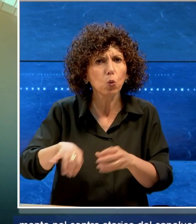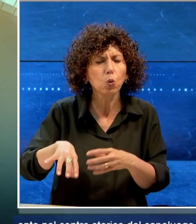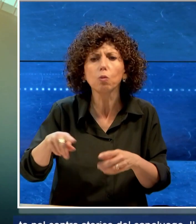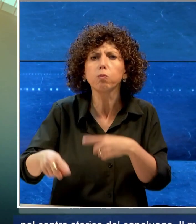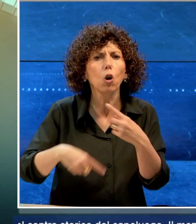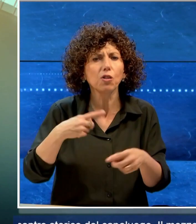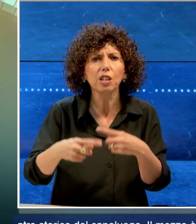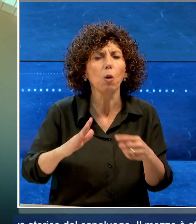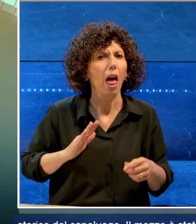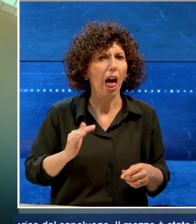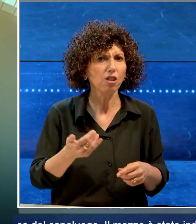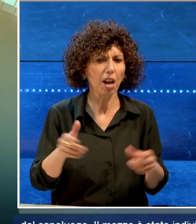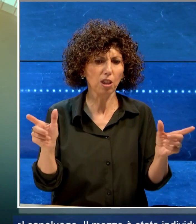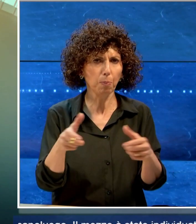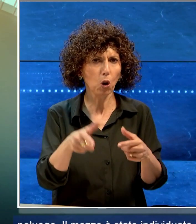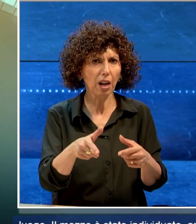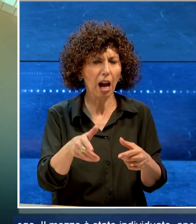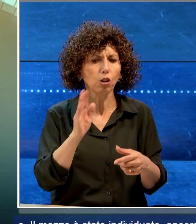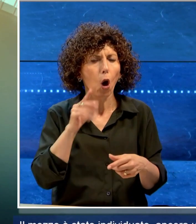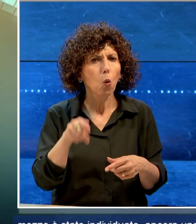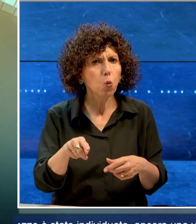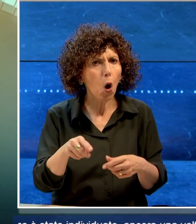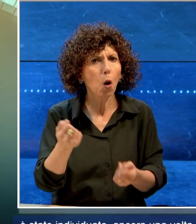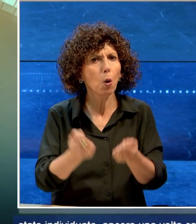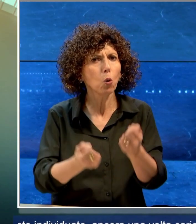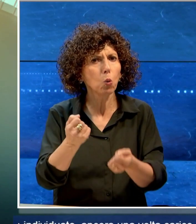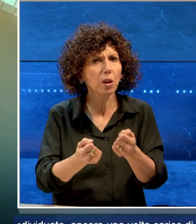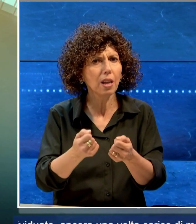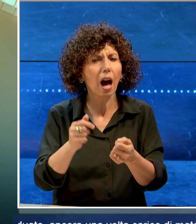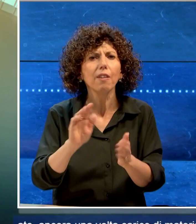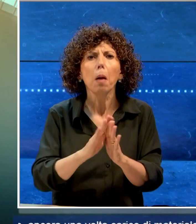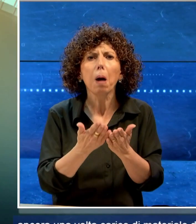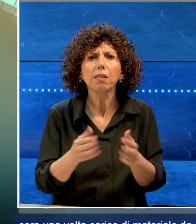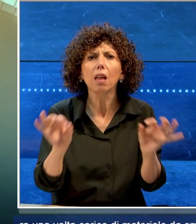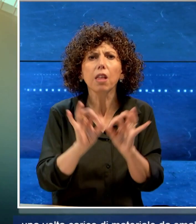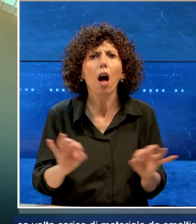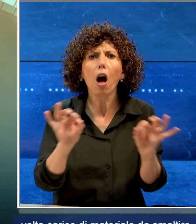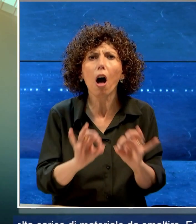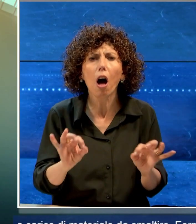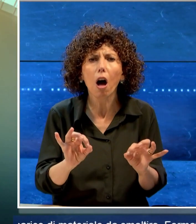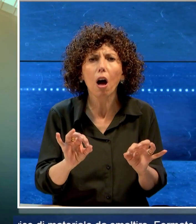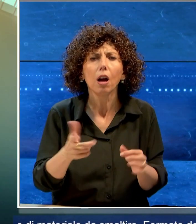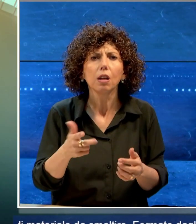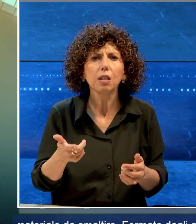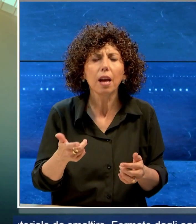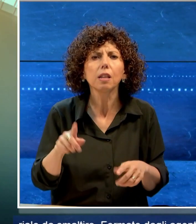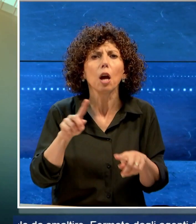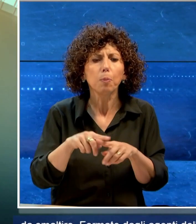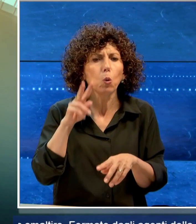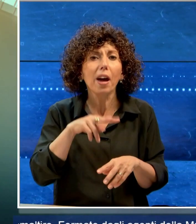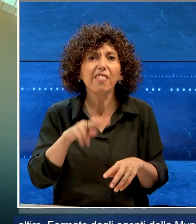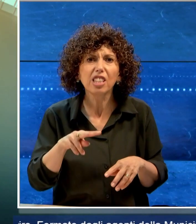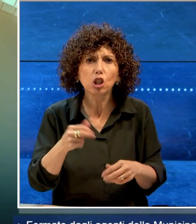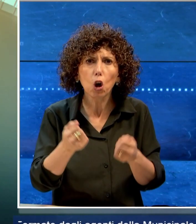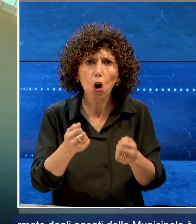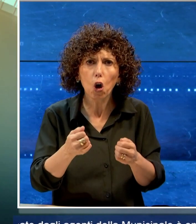agenti della municipale è emerso che il conducente guidava il mezzo senza patente e senza che fosse effettuata la revisione